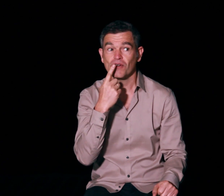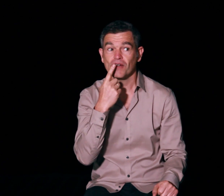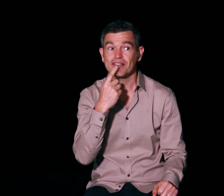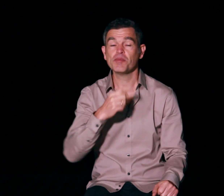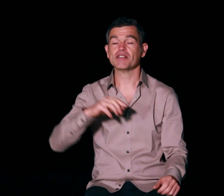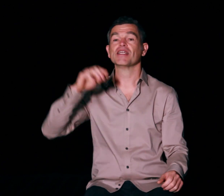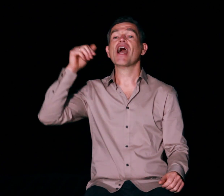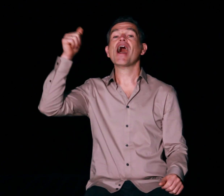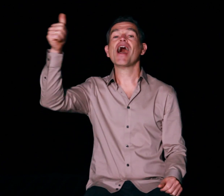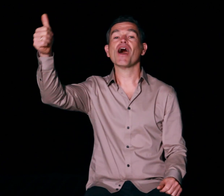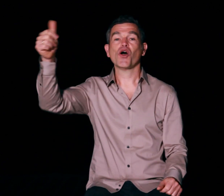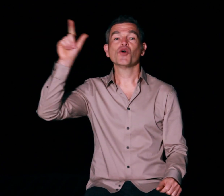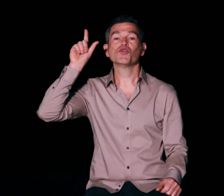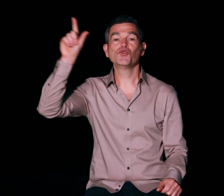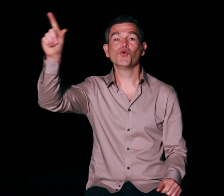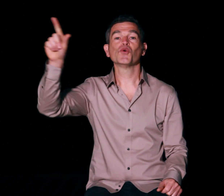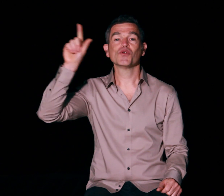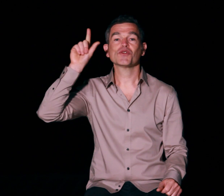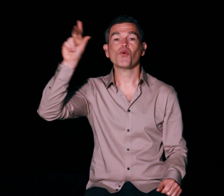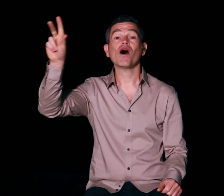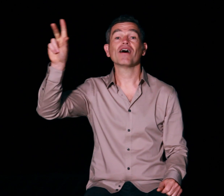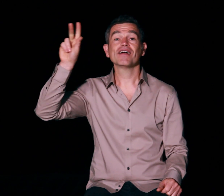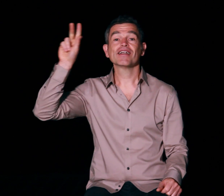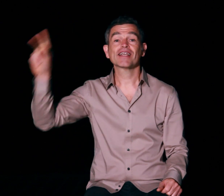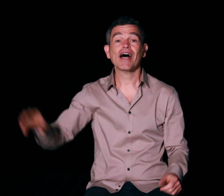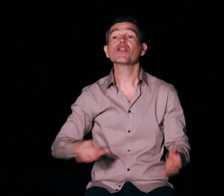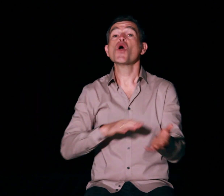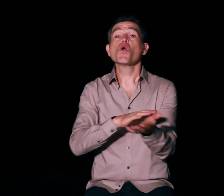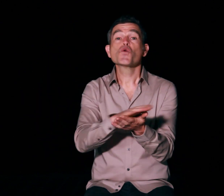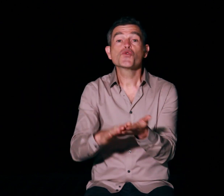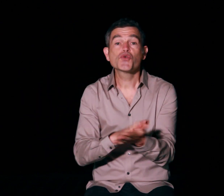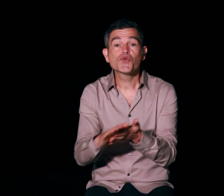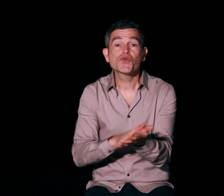c'est parti 1, 2, 3, 4 très